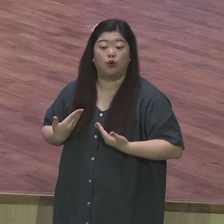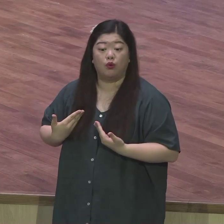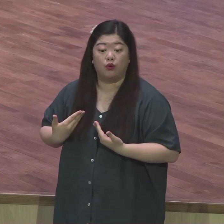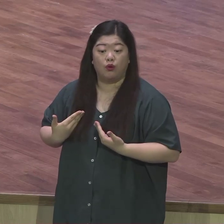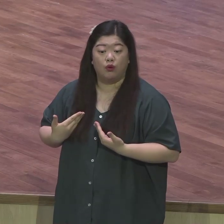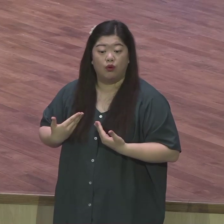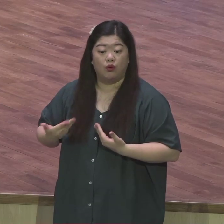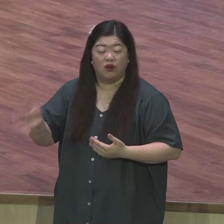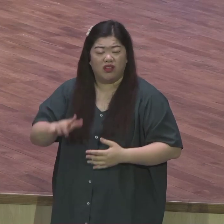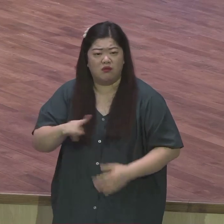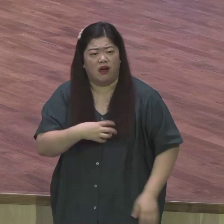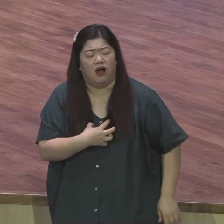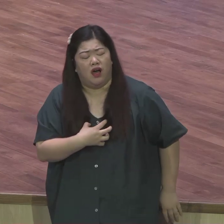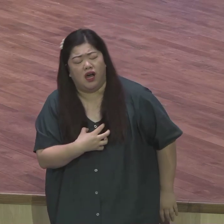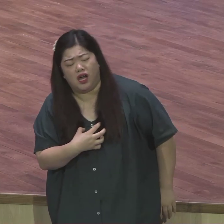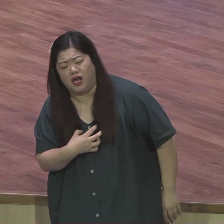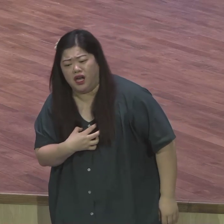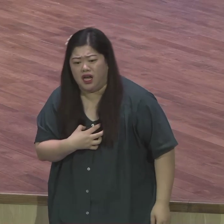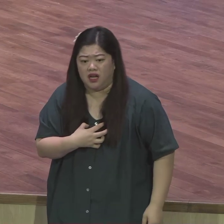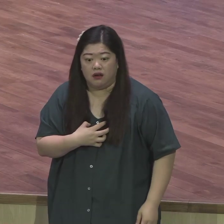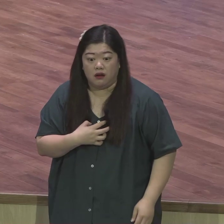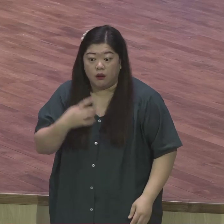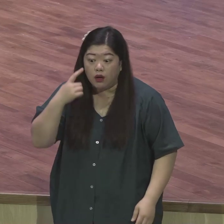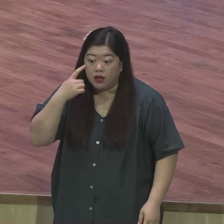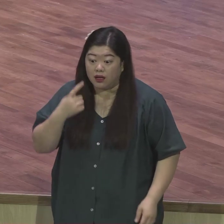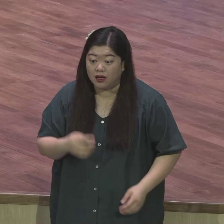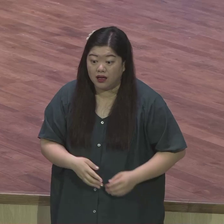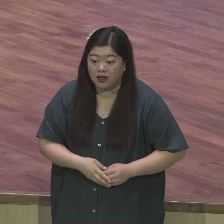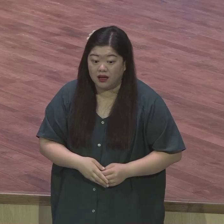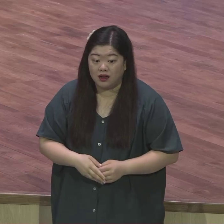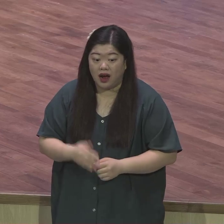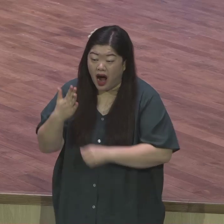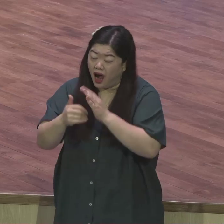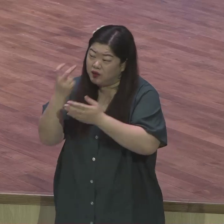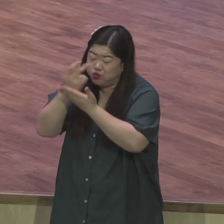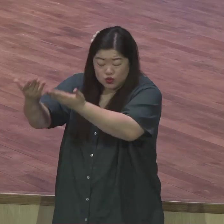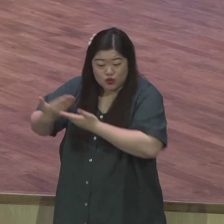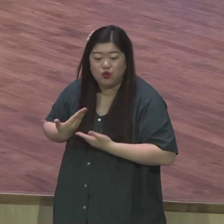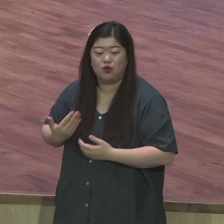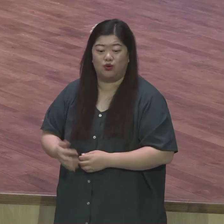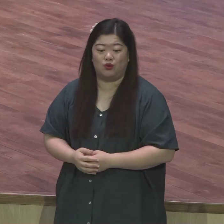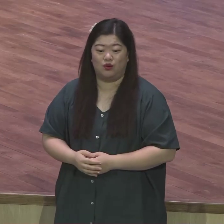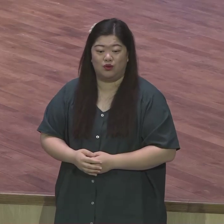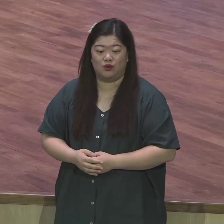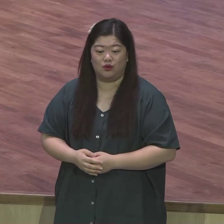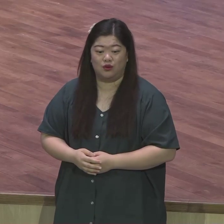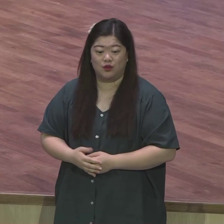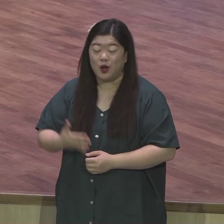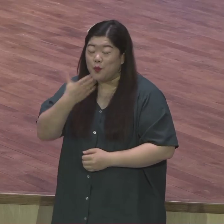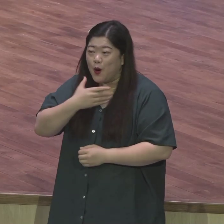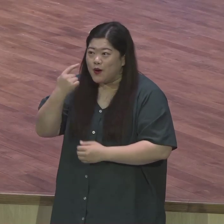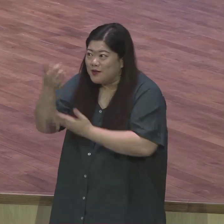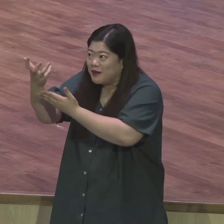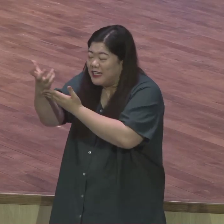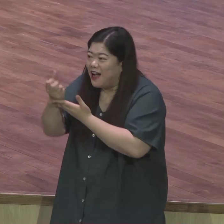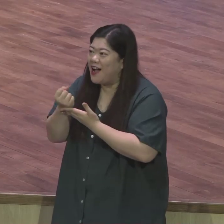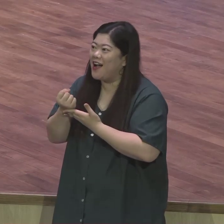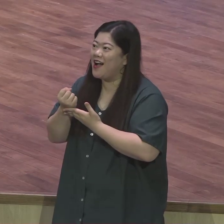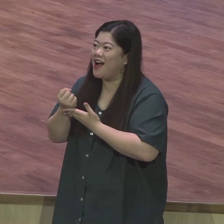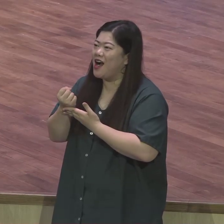이 축복을 이 놀라운 축복을 나만 가지고 있다 나만 소유가 있다 그러면 안 되죠 우리